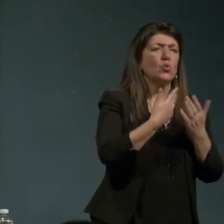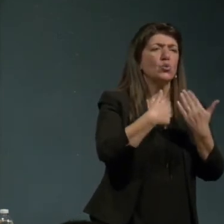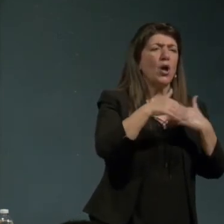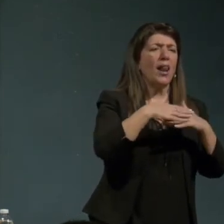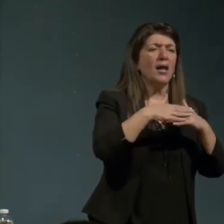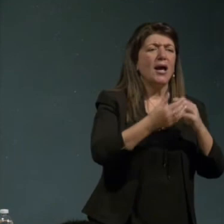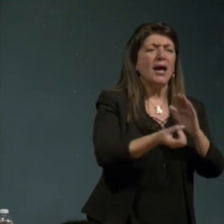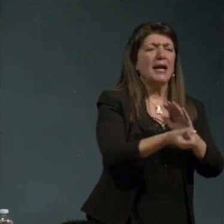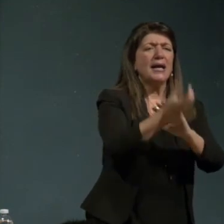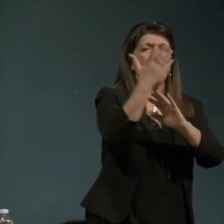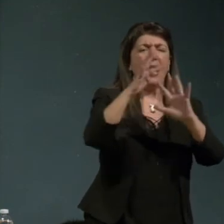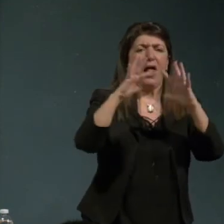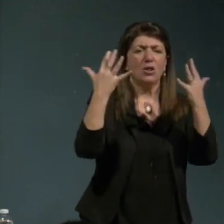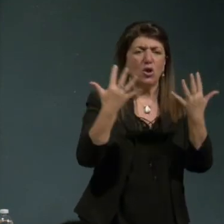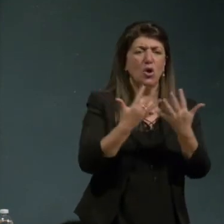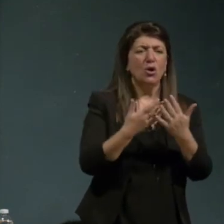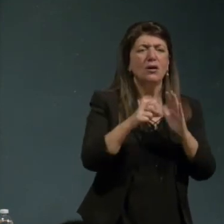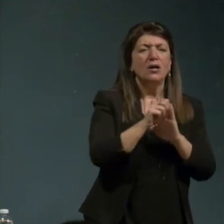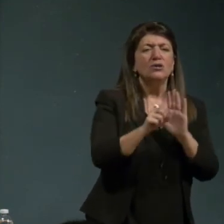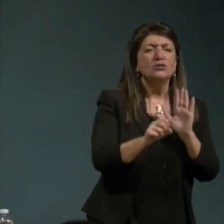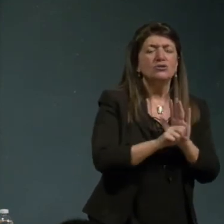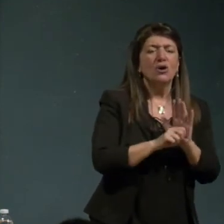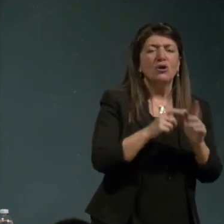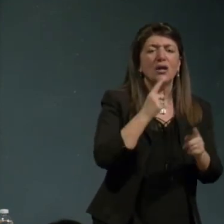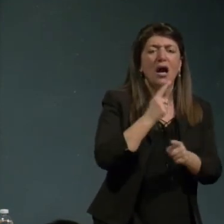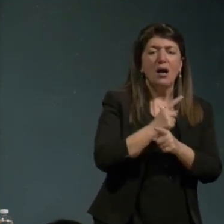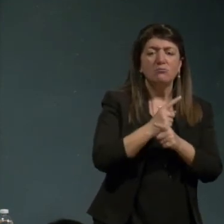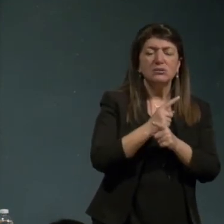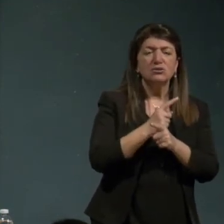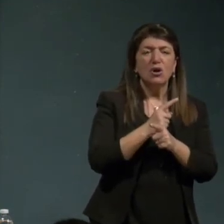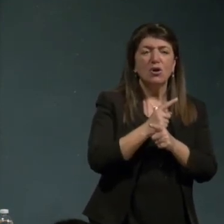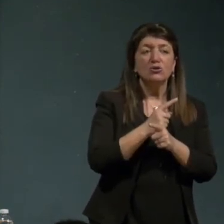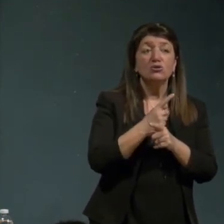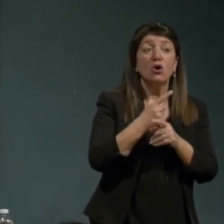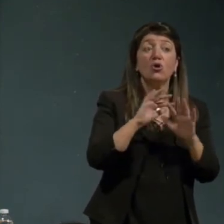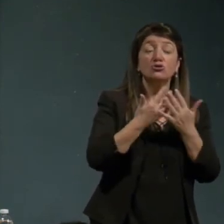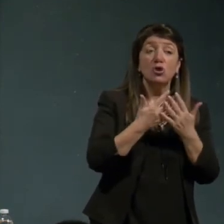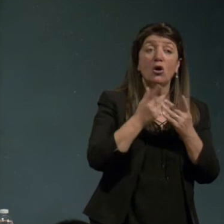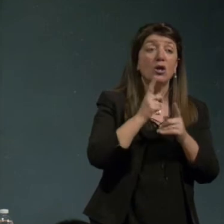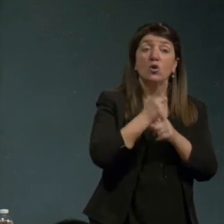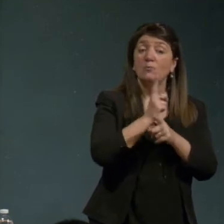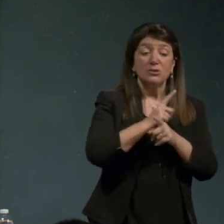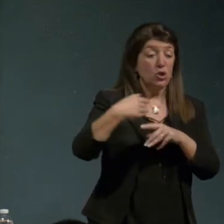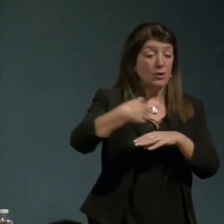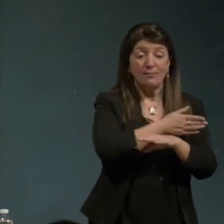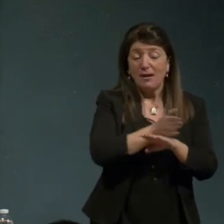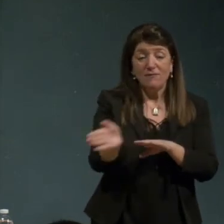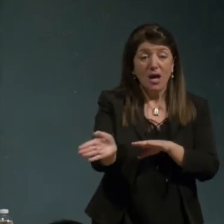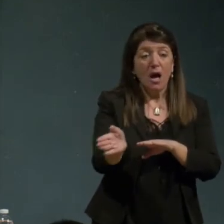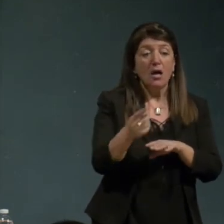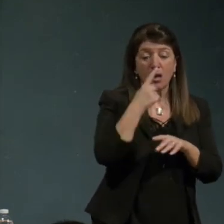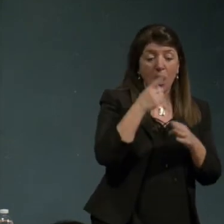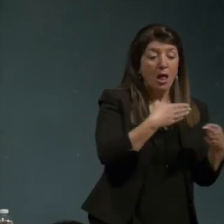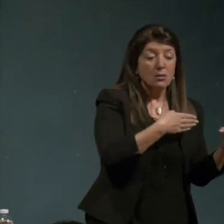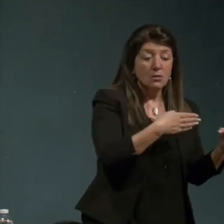e la storia si comincia una deviazione la deviazione si sviluppa come tendenza e la tendenza